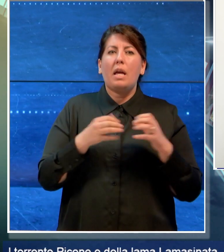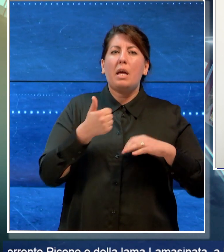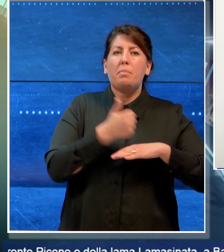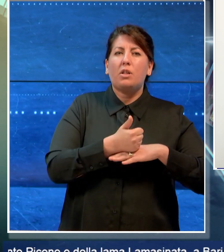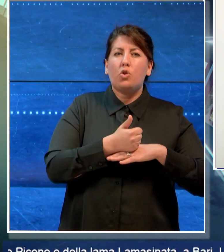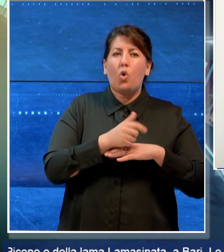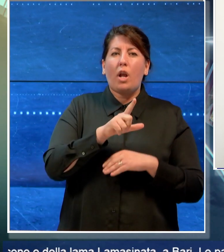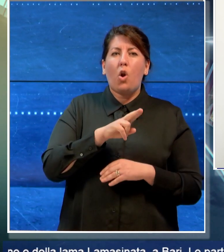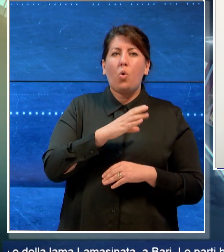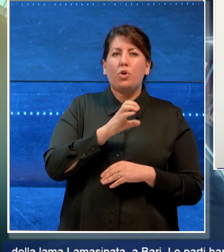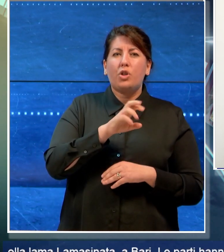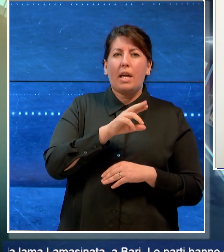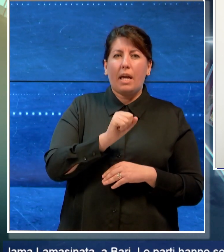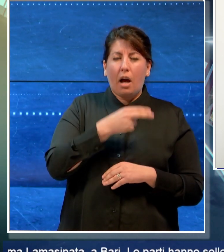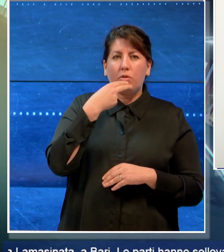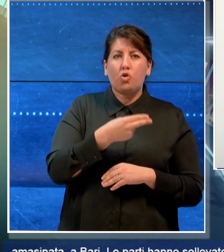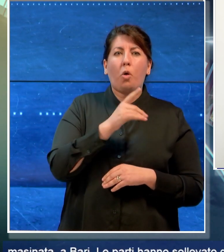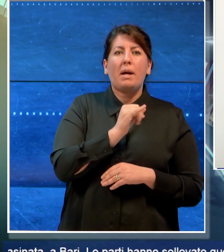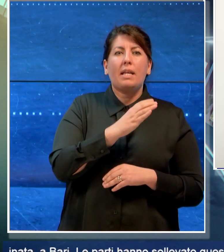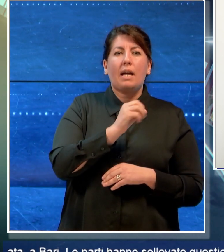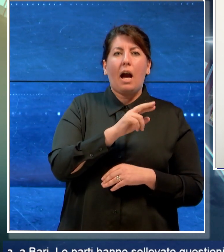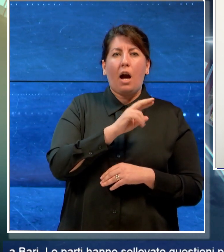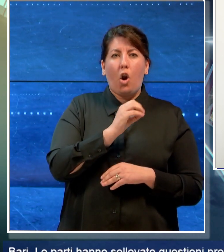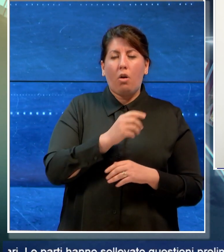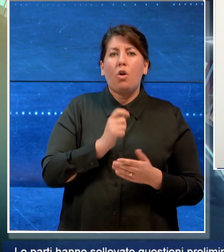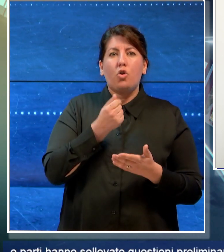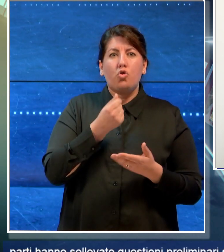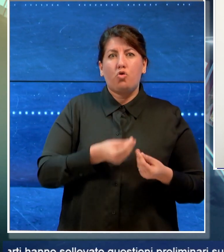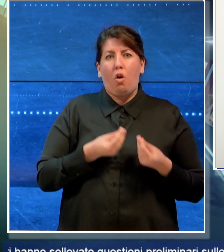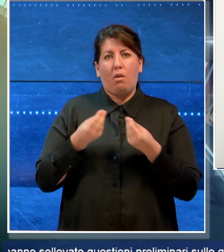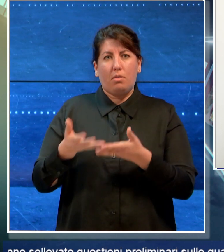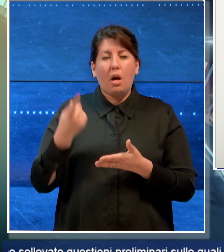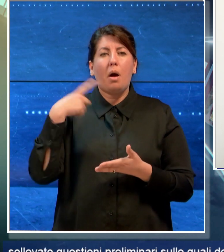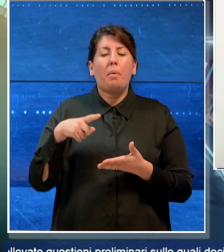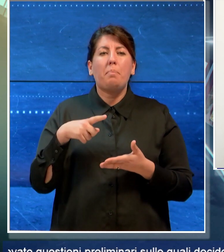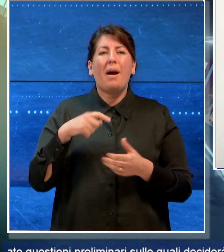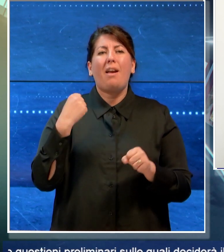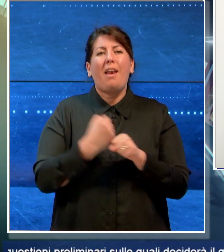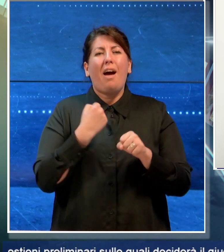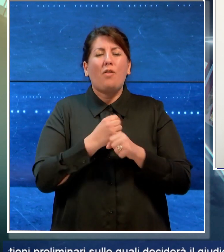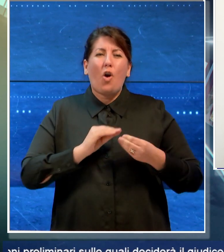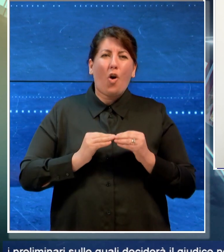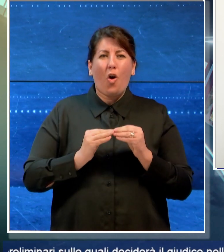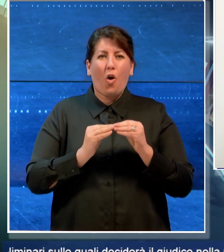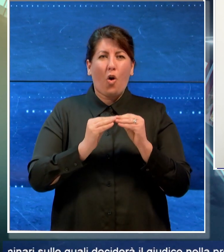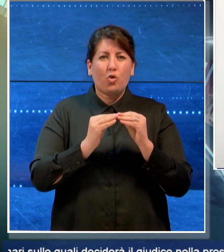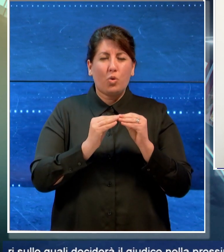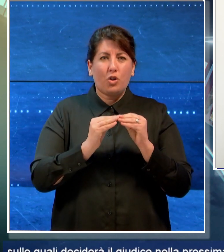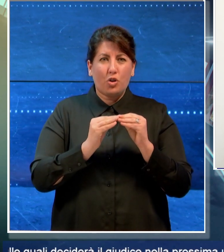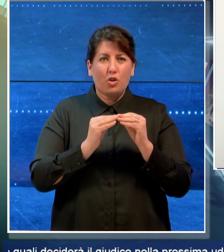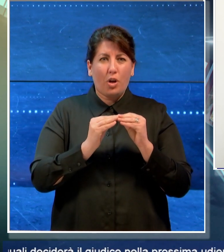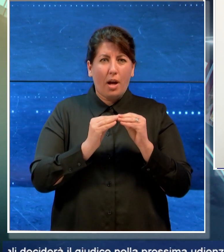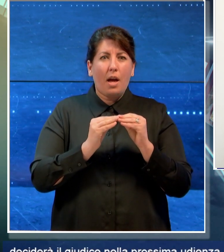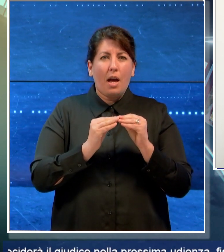Di Carlo, in cambio di appalti per lavori al torrente Picone